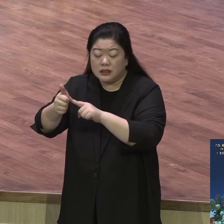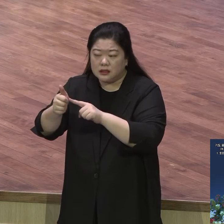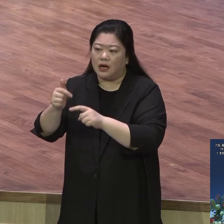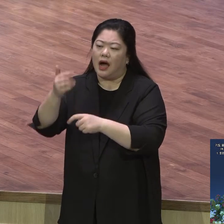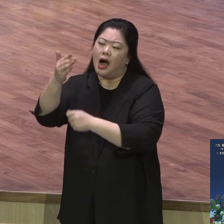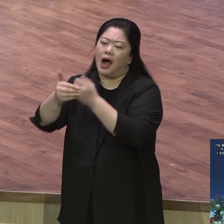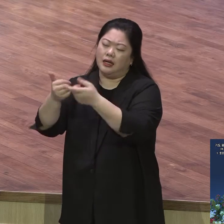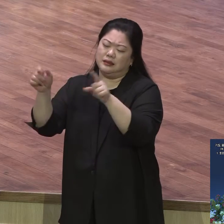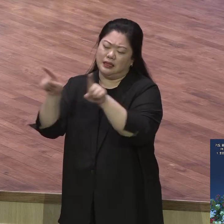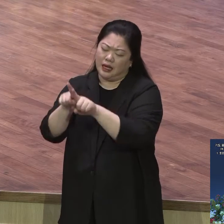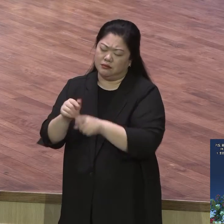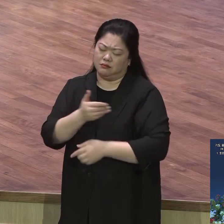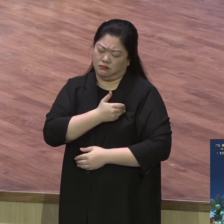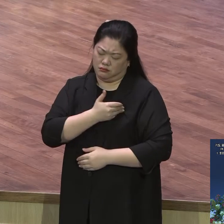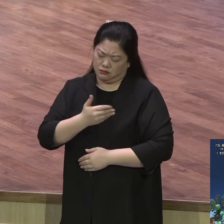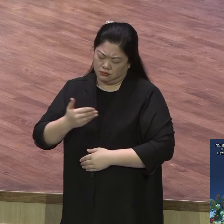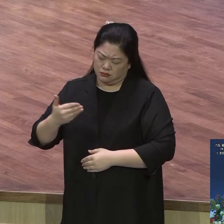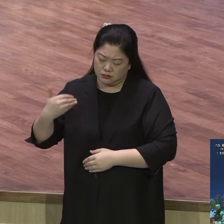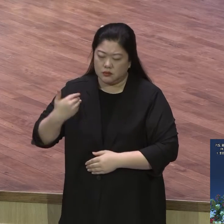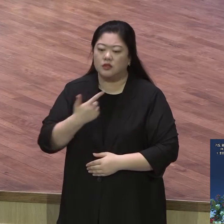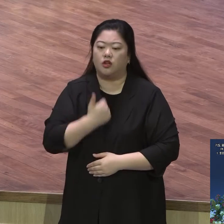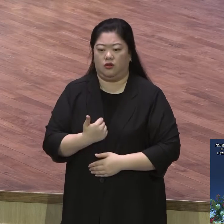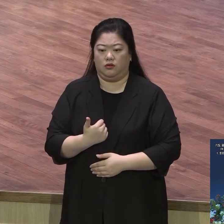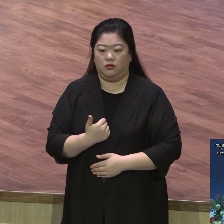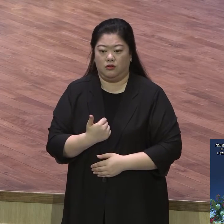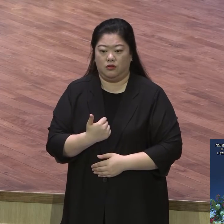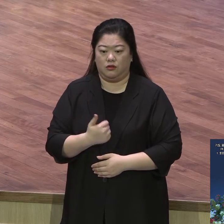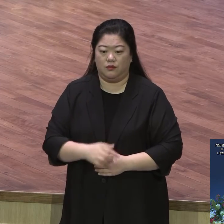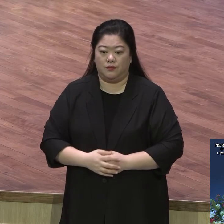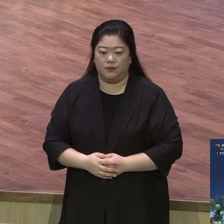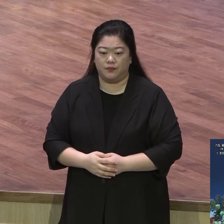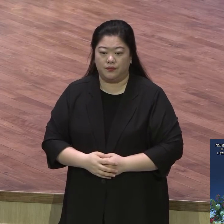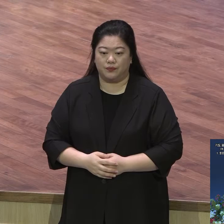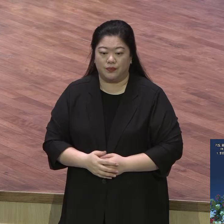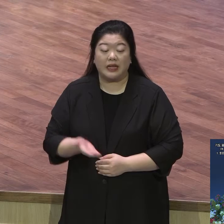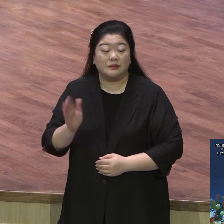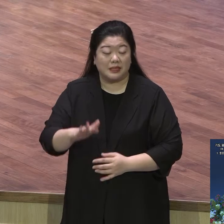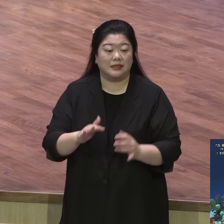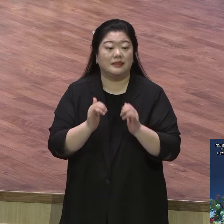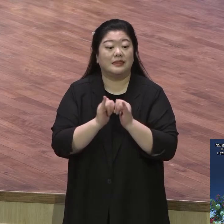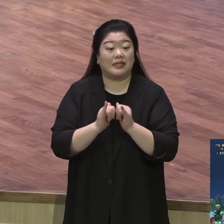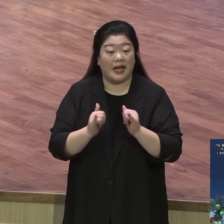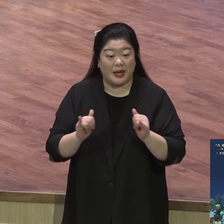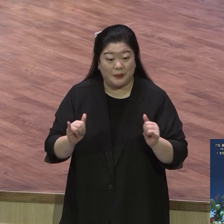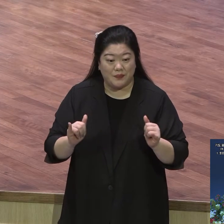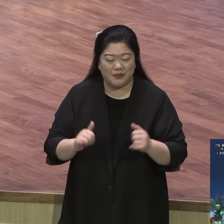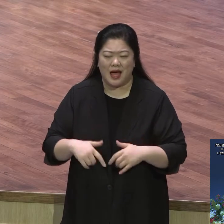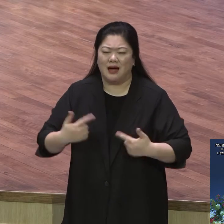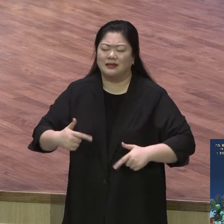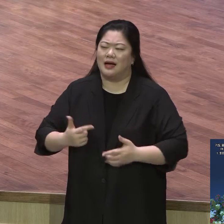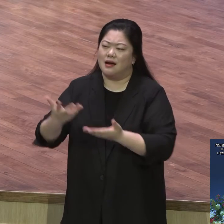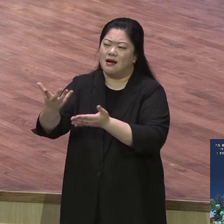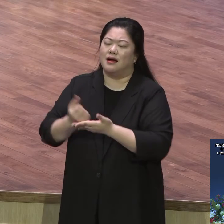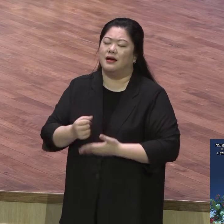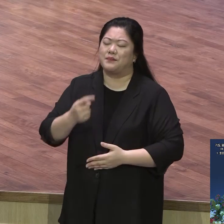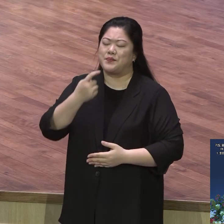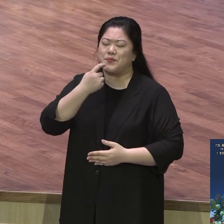욕심이 끝이 없어요 가지도 가지도 만족 못하는 게 인간인데 뭐가 부족함이 없어요 예를 강남